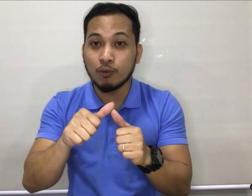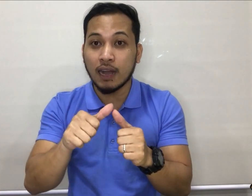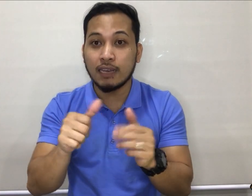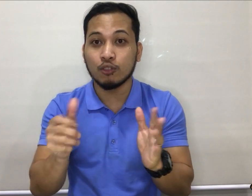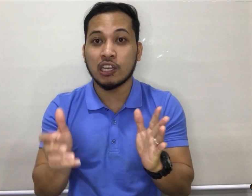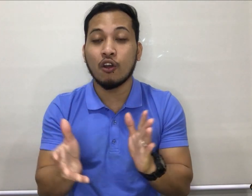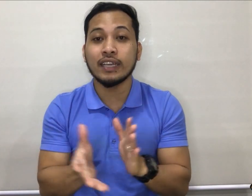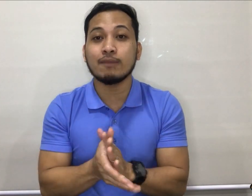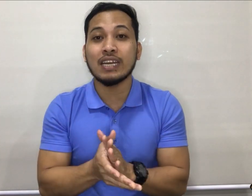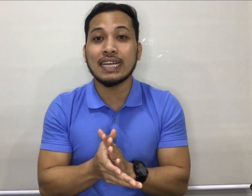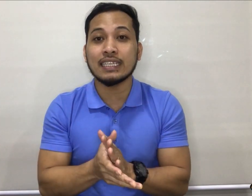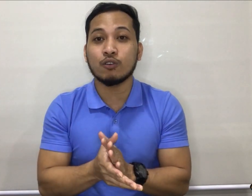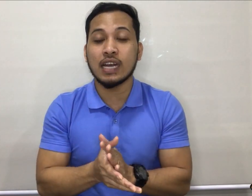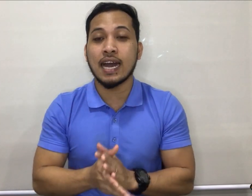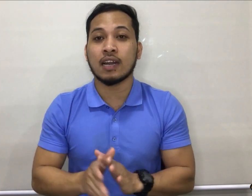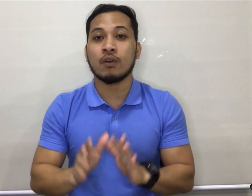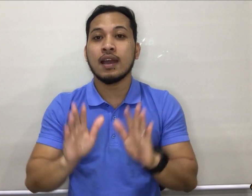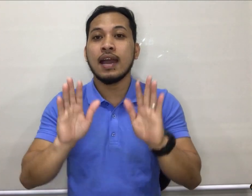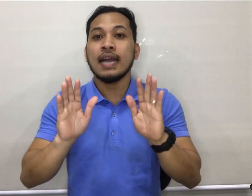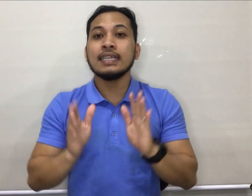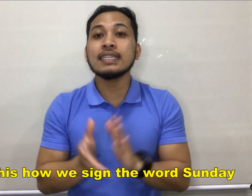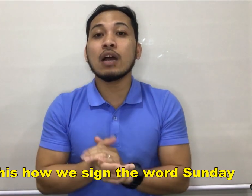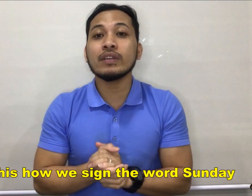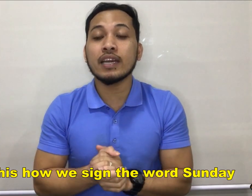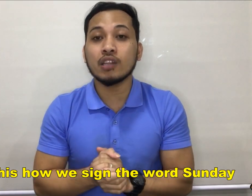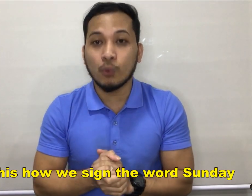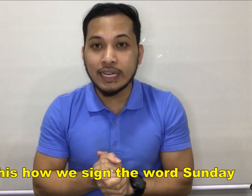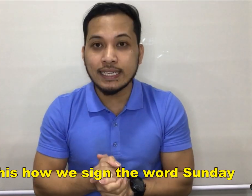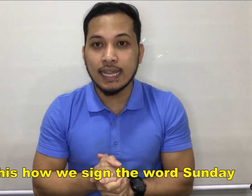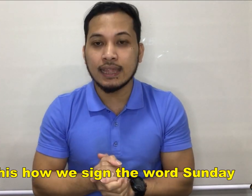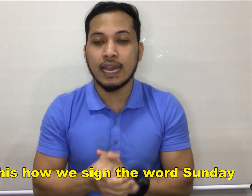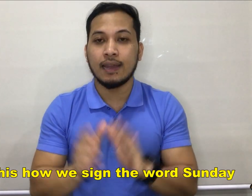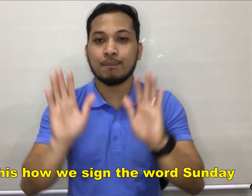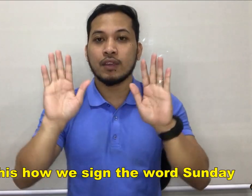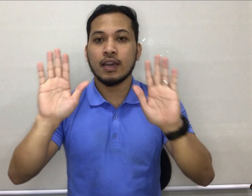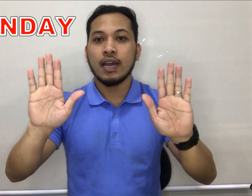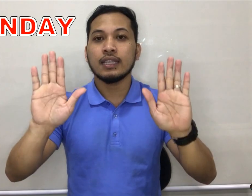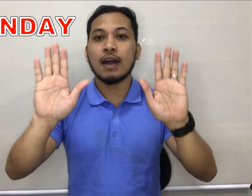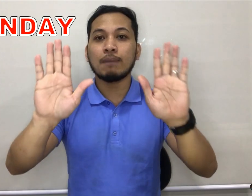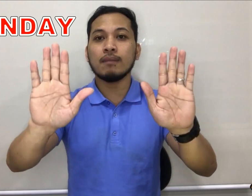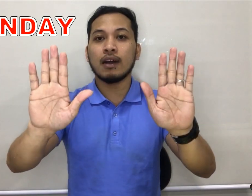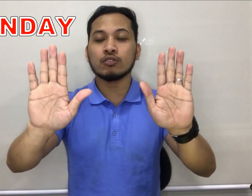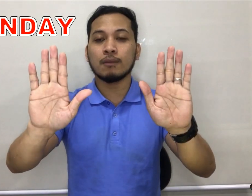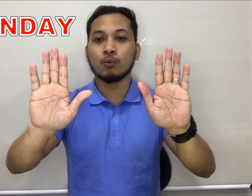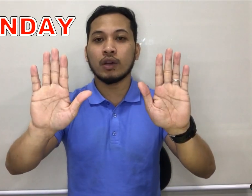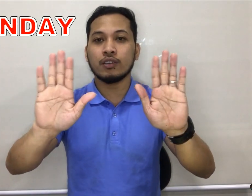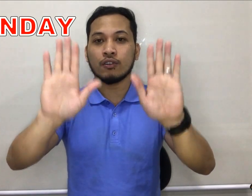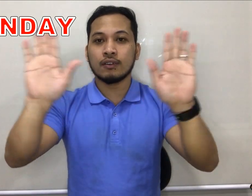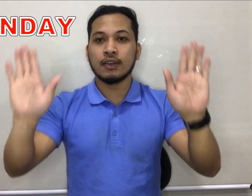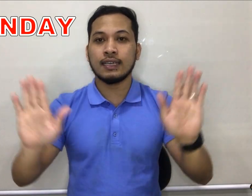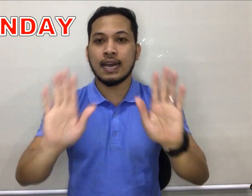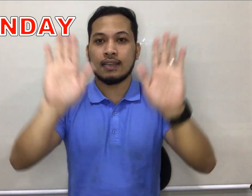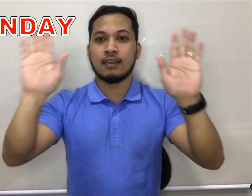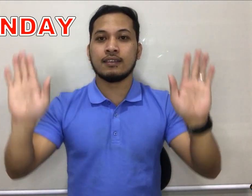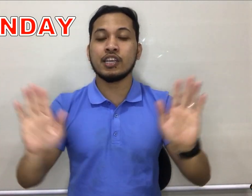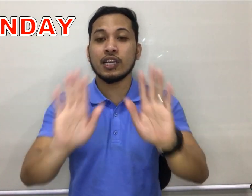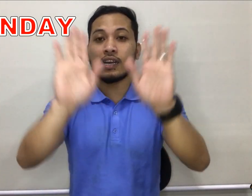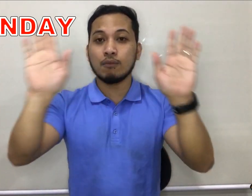nyo po makalimutan. Okay, simulan natin sa unang araw. This is how we sign the word Sunday. Nakapang out lang po kayo. Ayan, circular